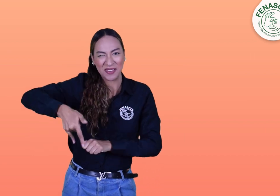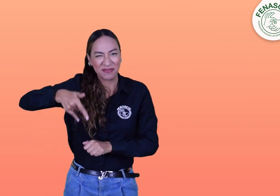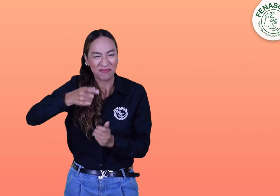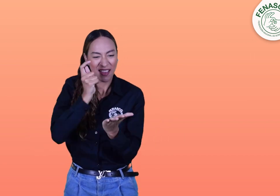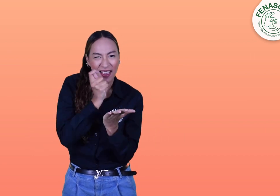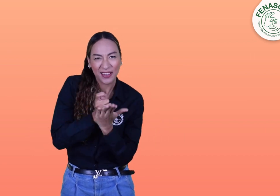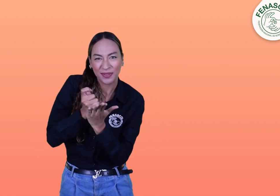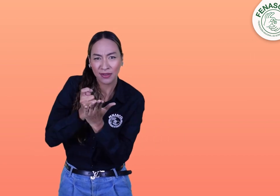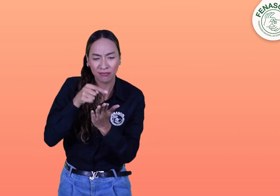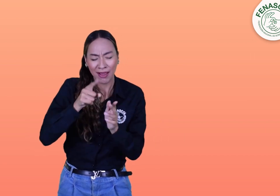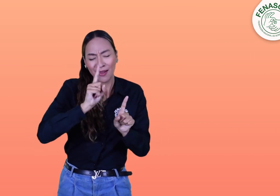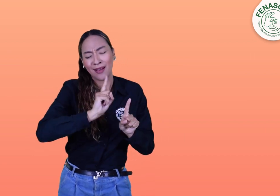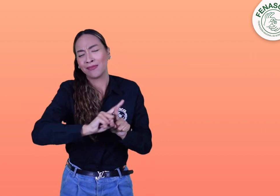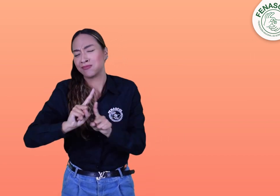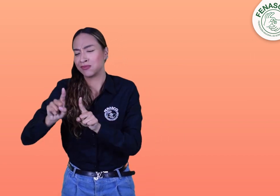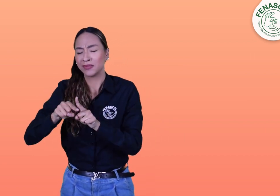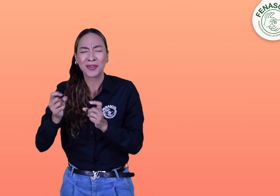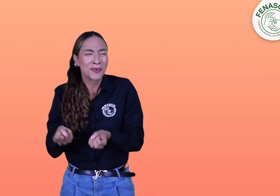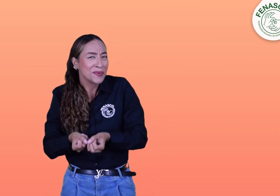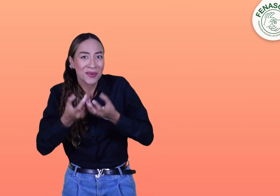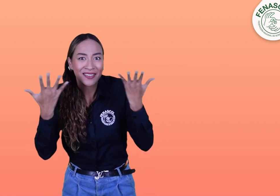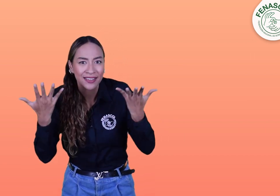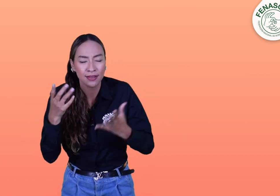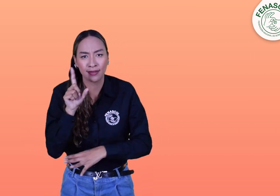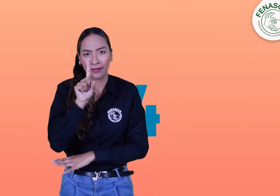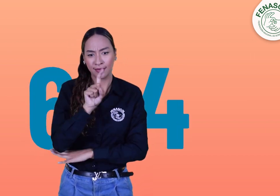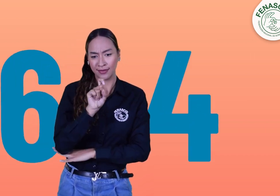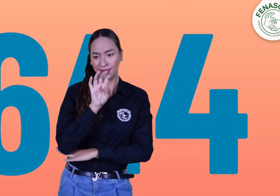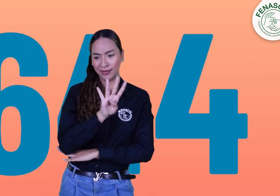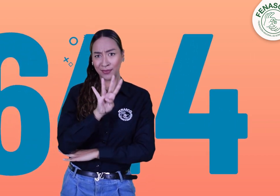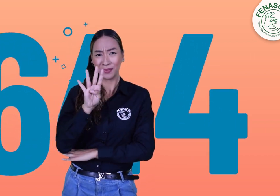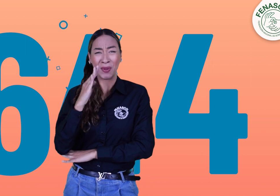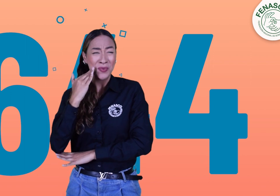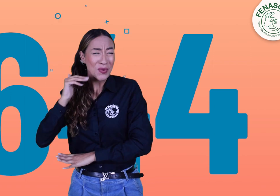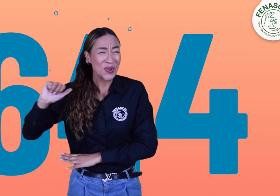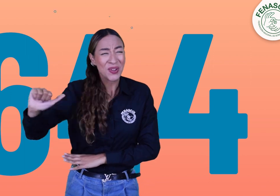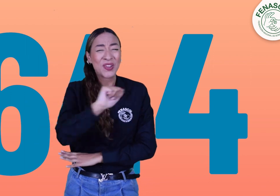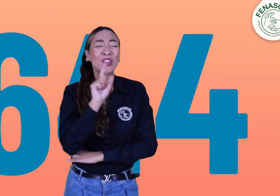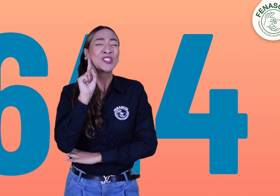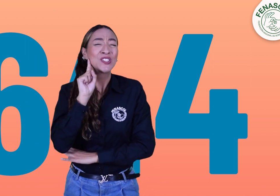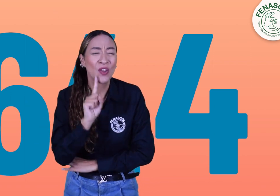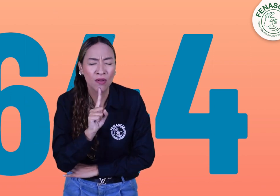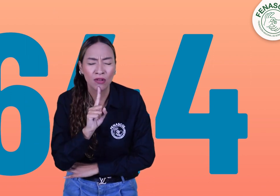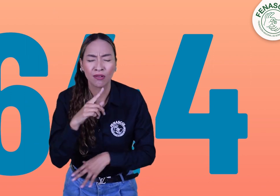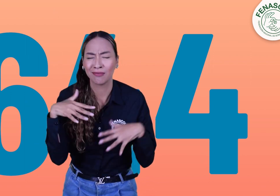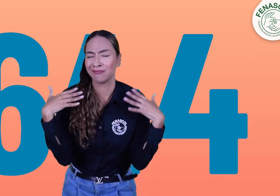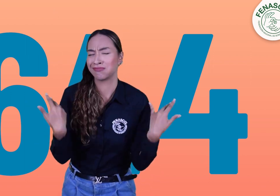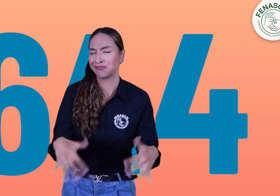presidentes, vocales, secretarias, tesoreras, secretarias ejecutivas, asociadas y más. Son